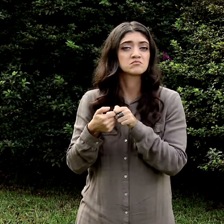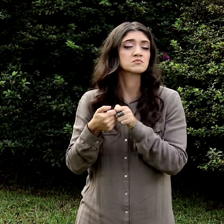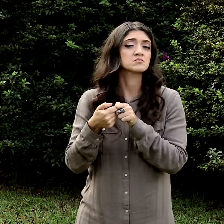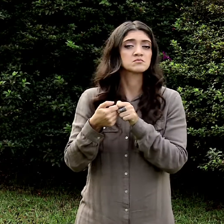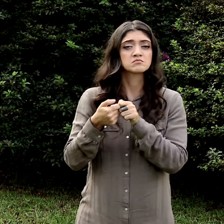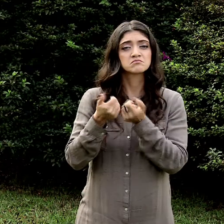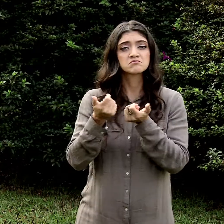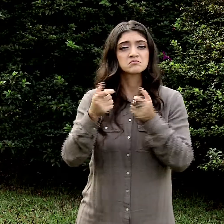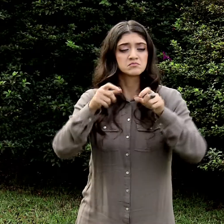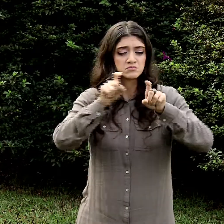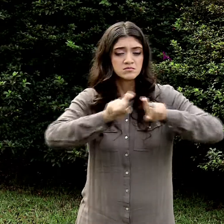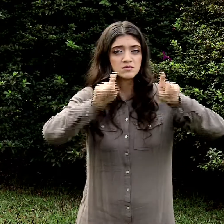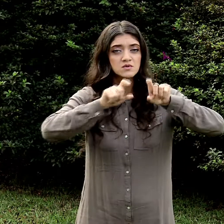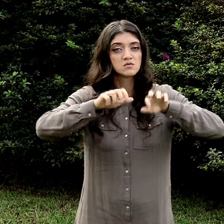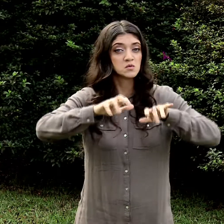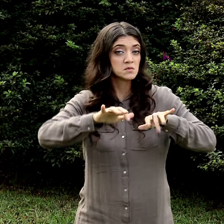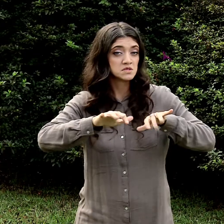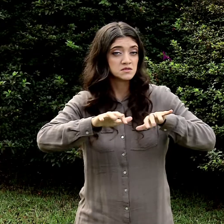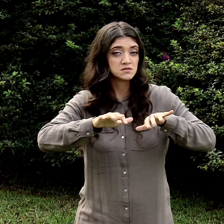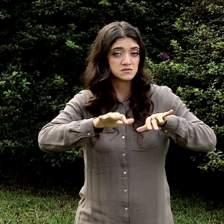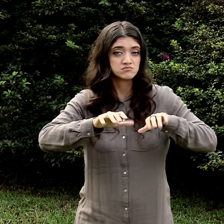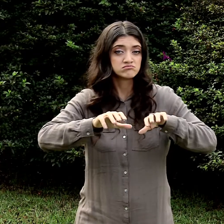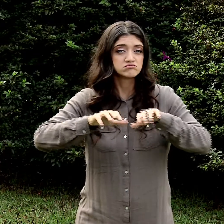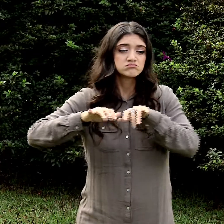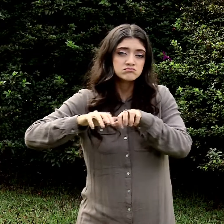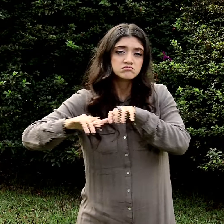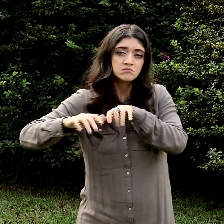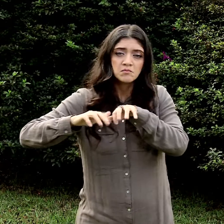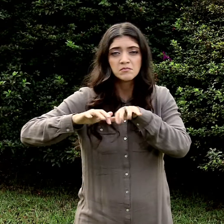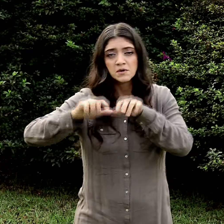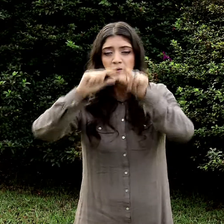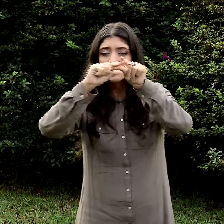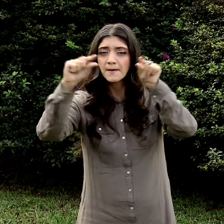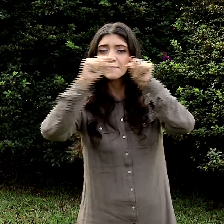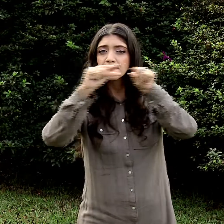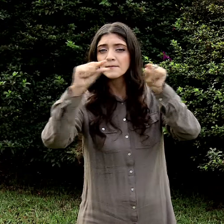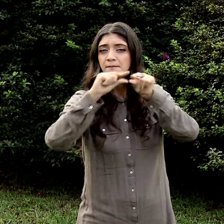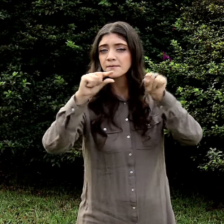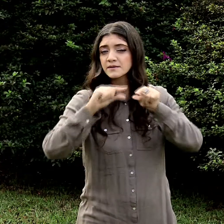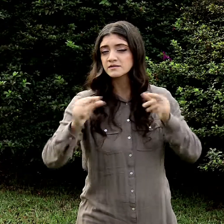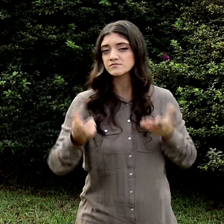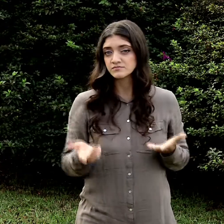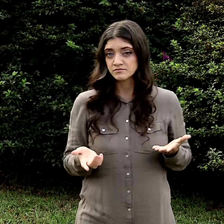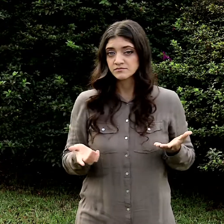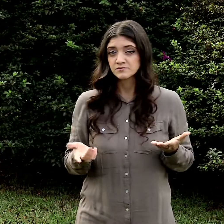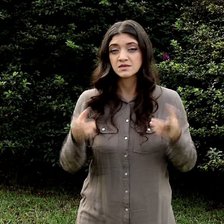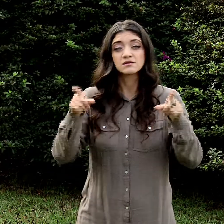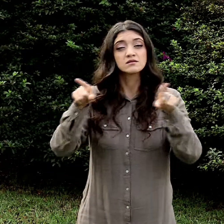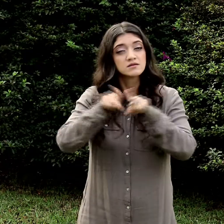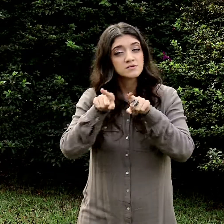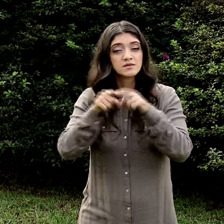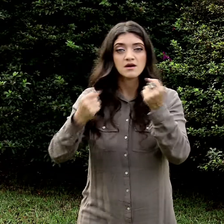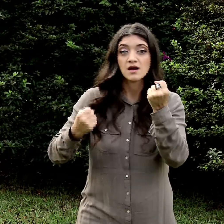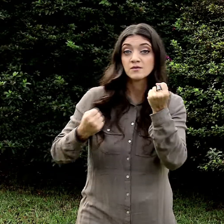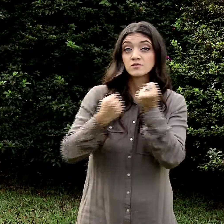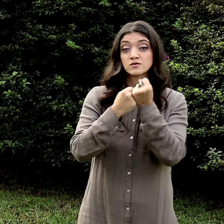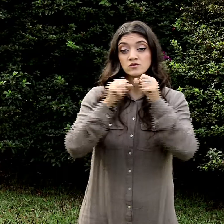como, por exemplo, o uso de computador, escrever mensagens pelo celular